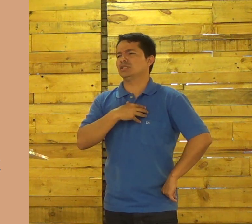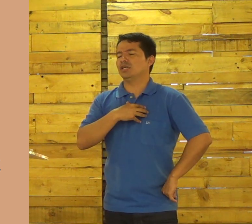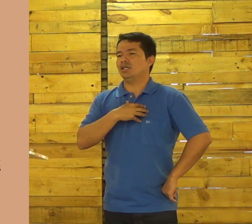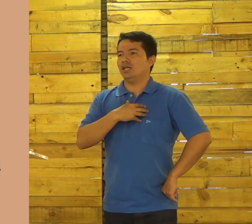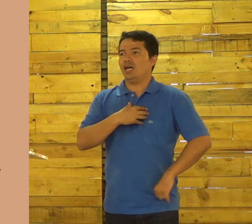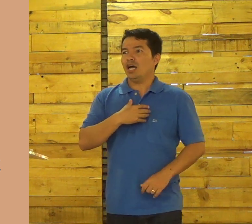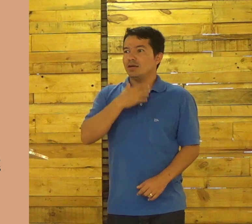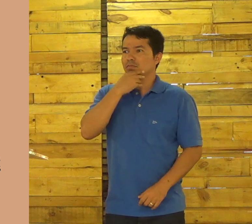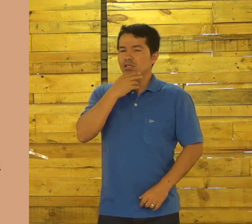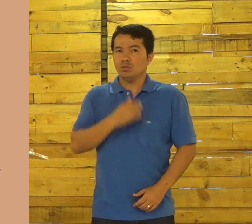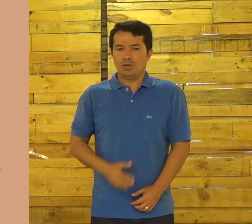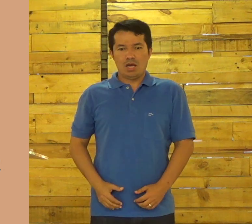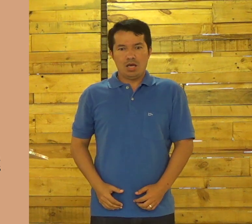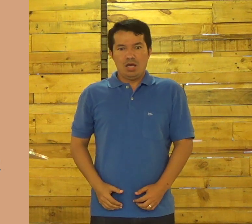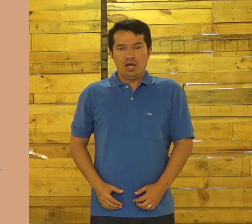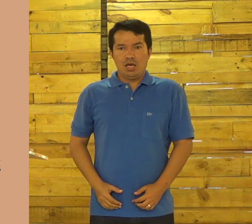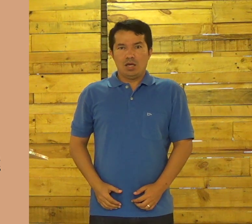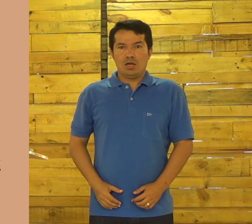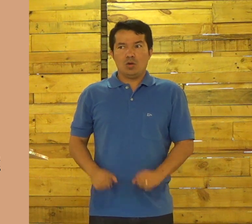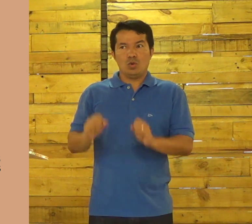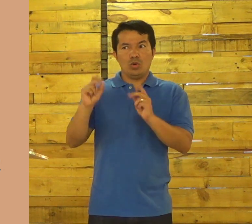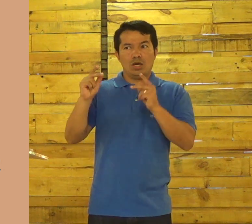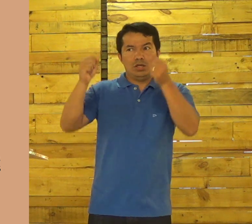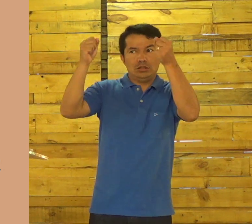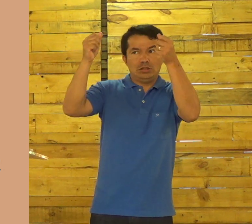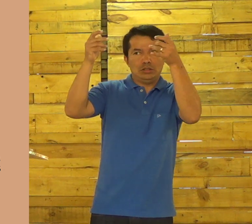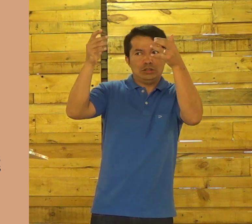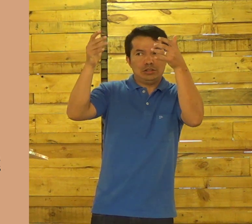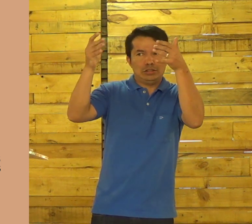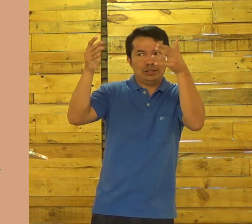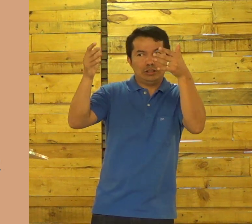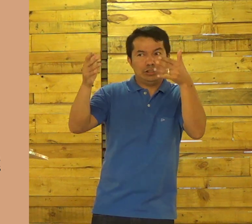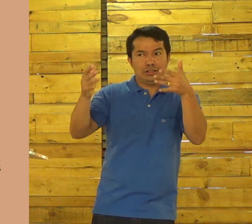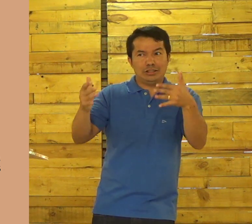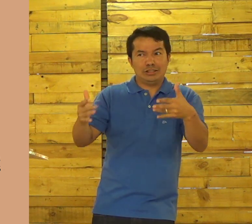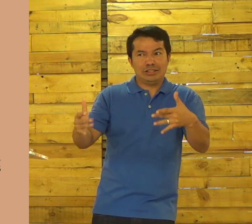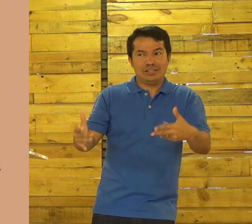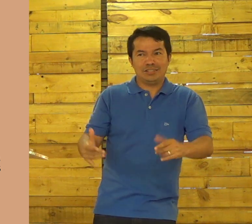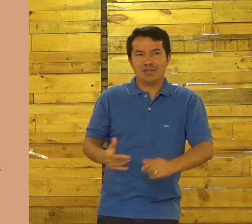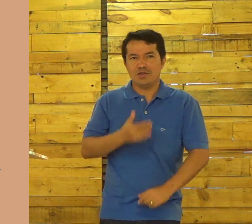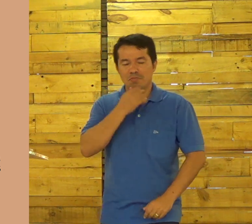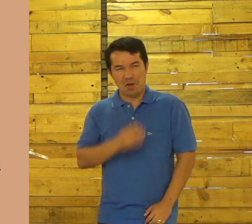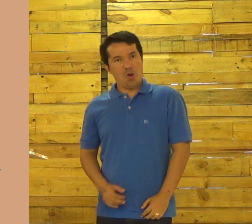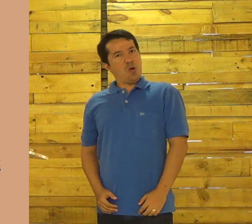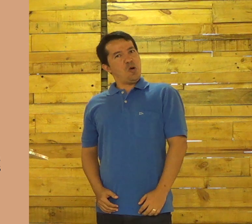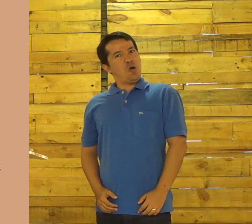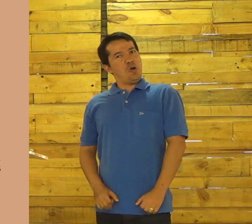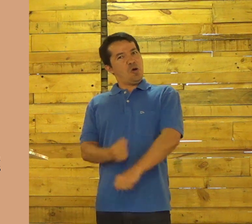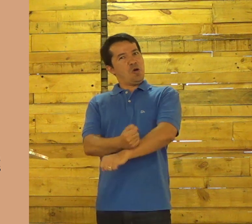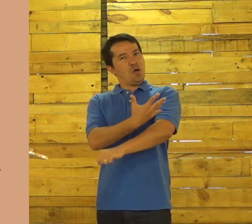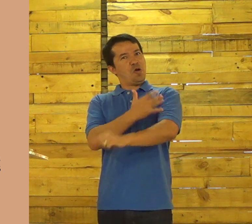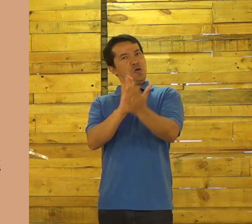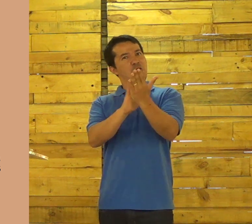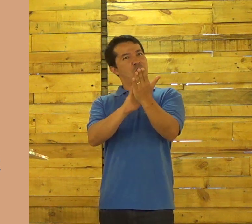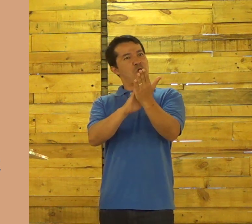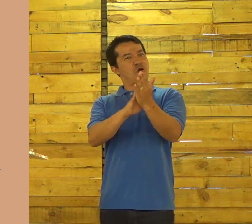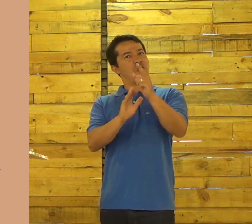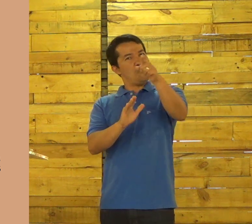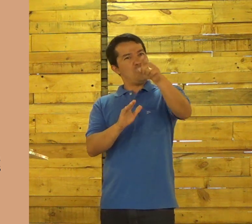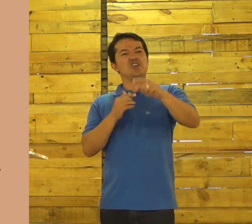dos mais velhos. E eles realmente perguntavam lá, faziam como se fosse um interrogatório. E o menino,